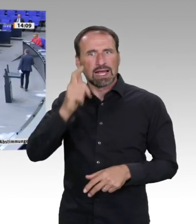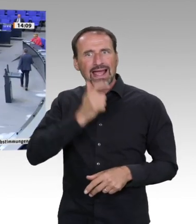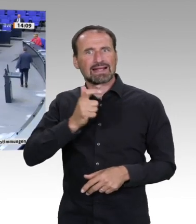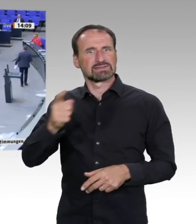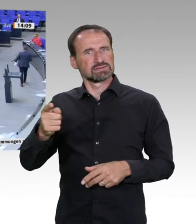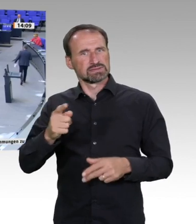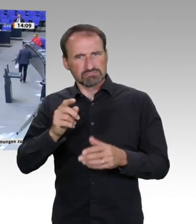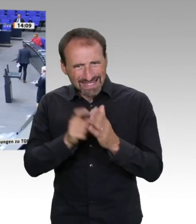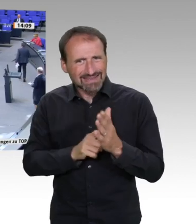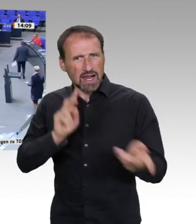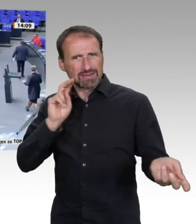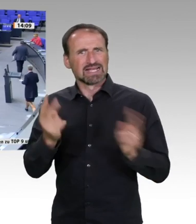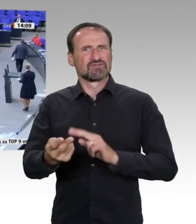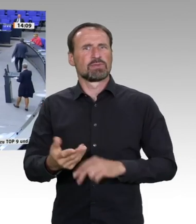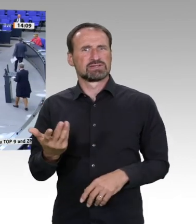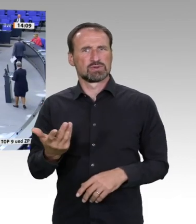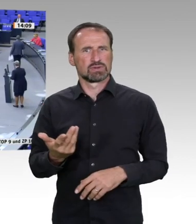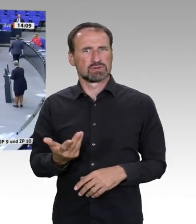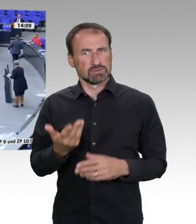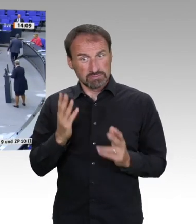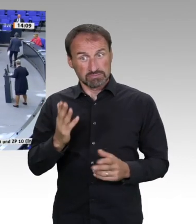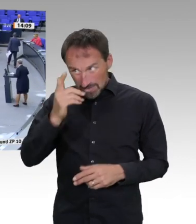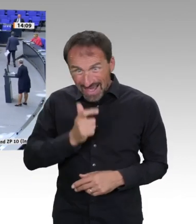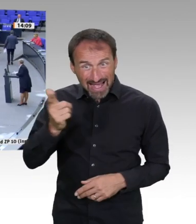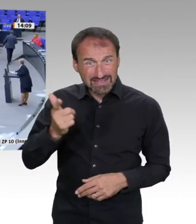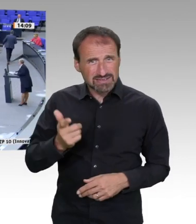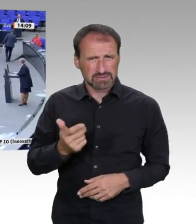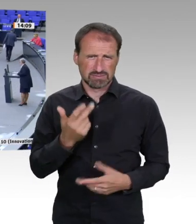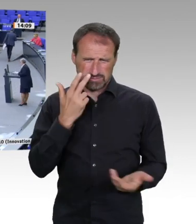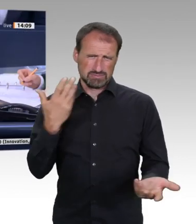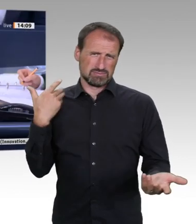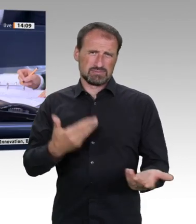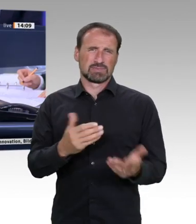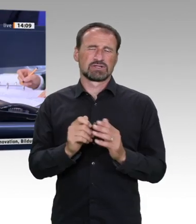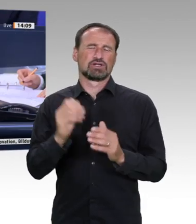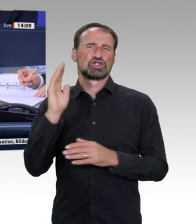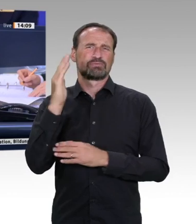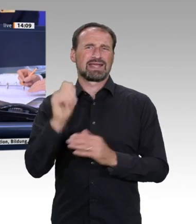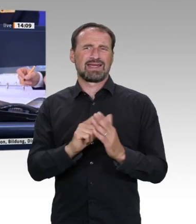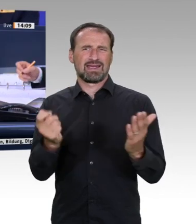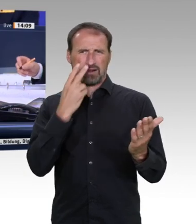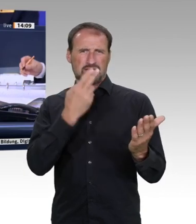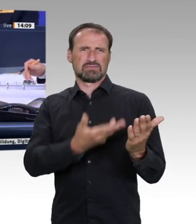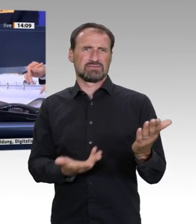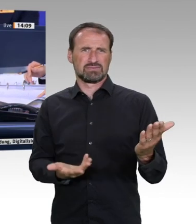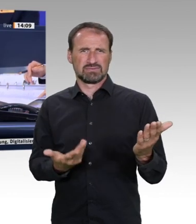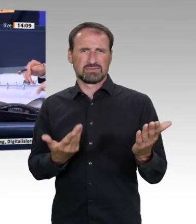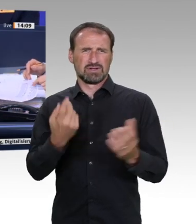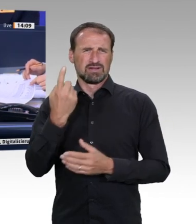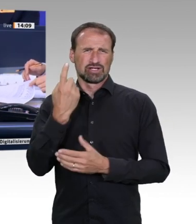Der letzte Redner zu diesem Tagesordnungspunkt ist der Kollege Dr. Wolfgang Steffinger, CDU-CSU-Fraktion.